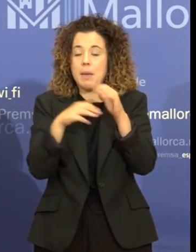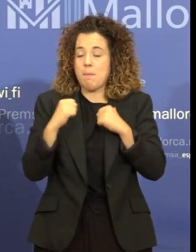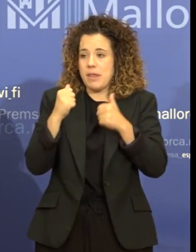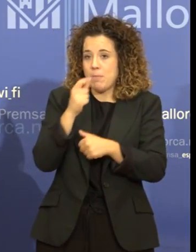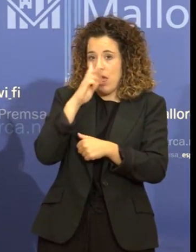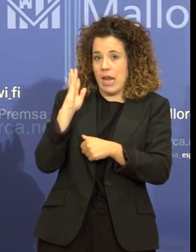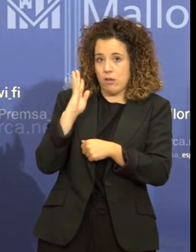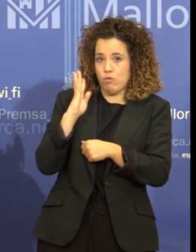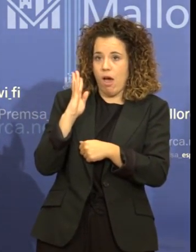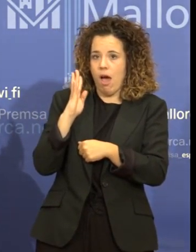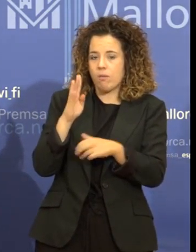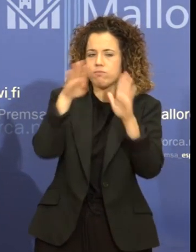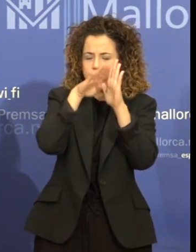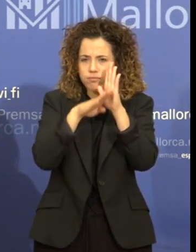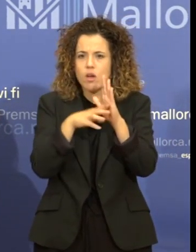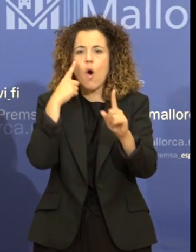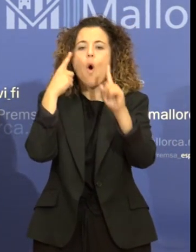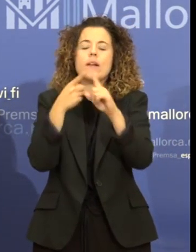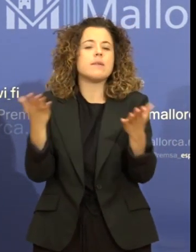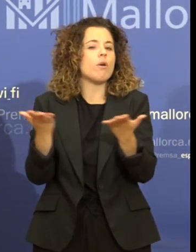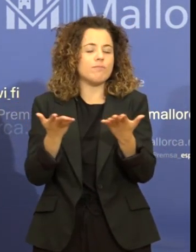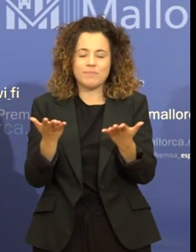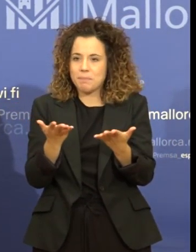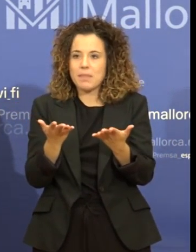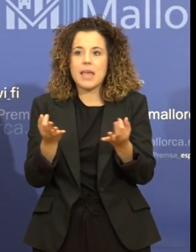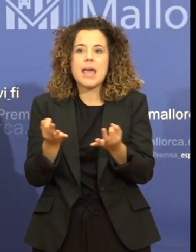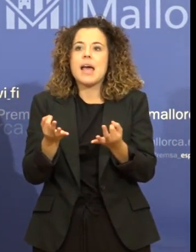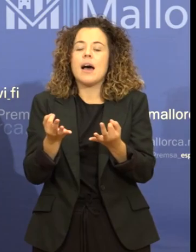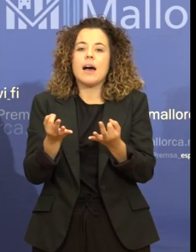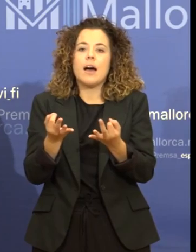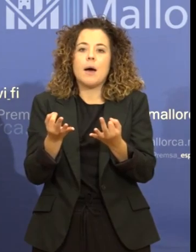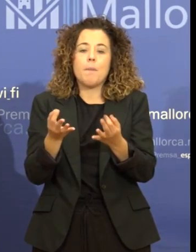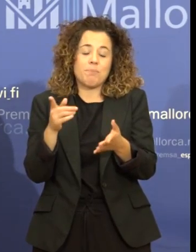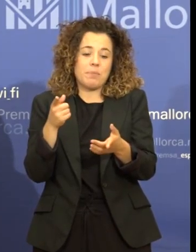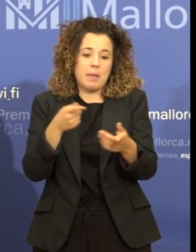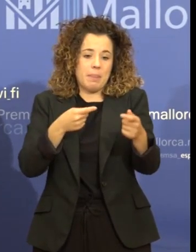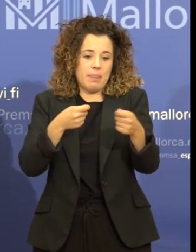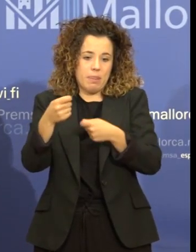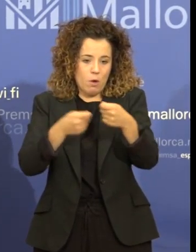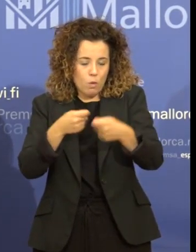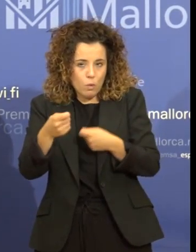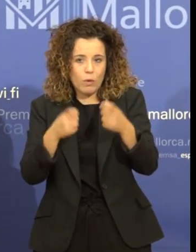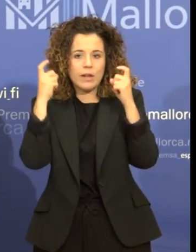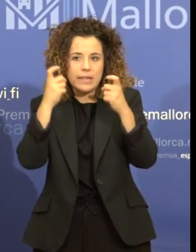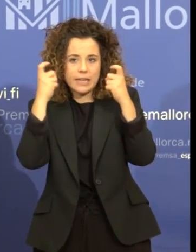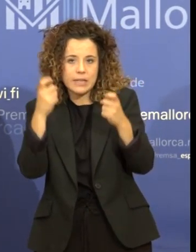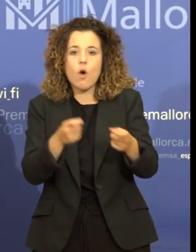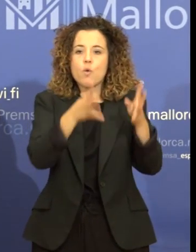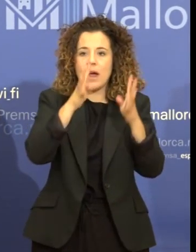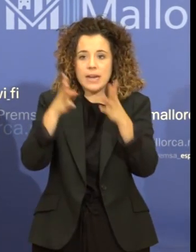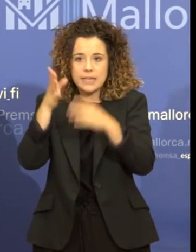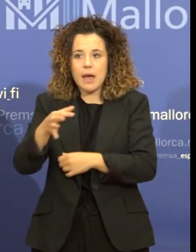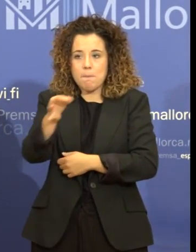legislatura. Els objectius d'intentar que la disciplina, cinc disciplina urbanística dins silla de Mallorca i, per tant, les